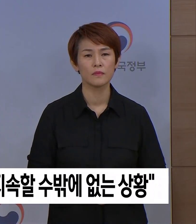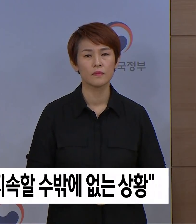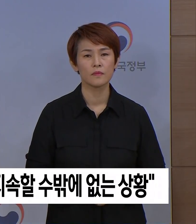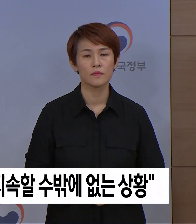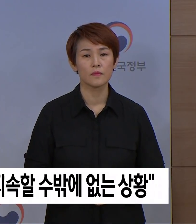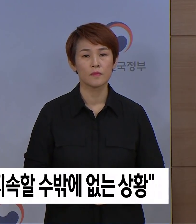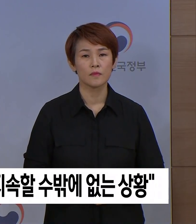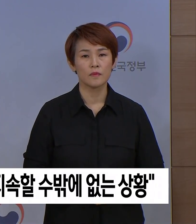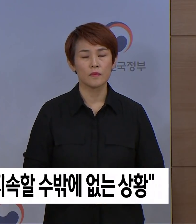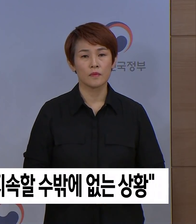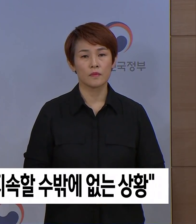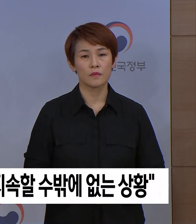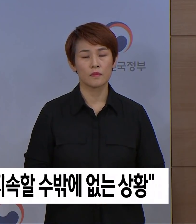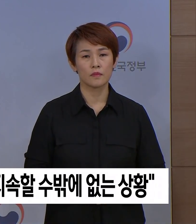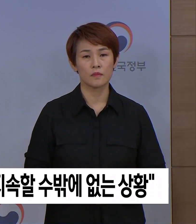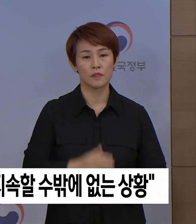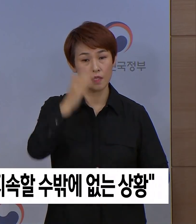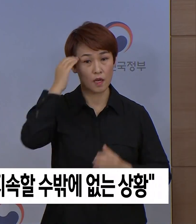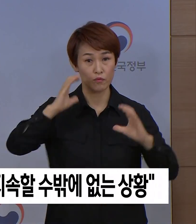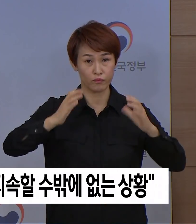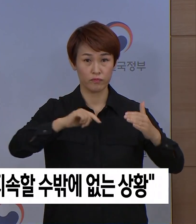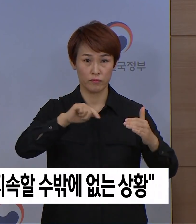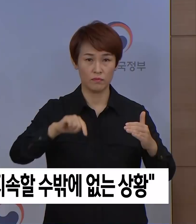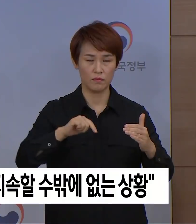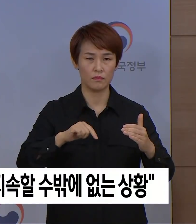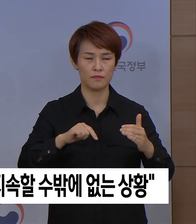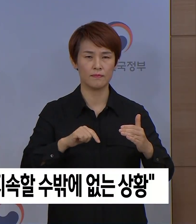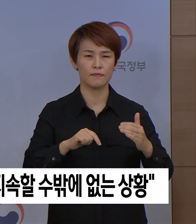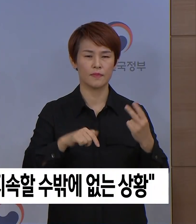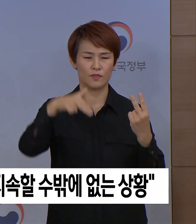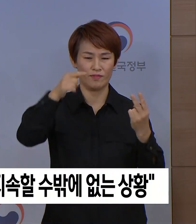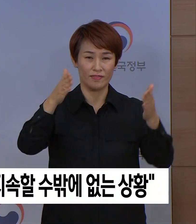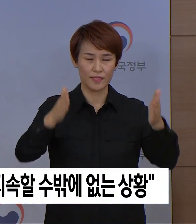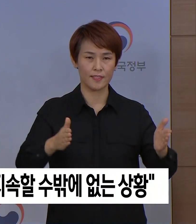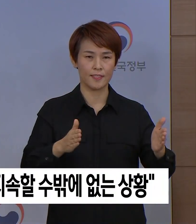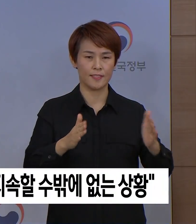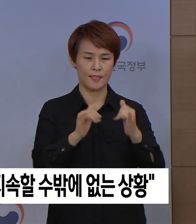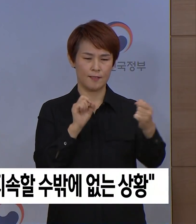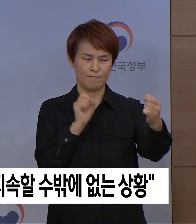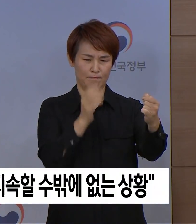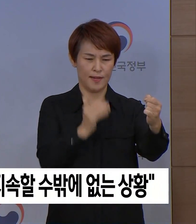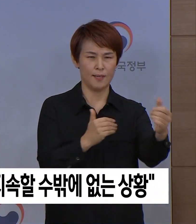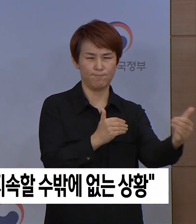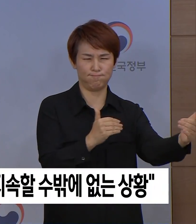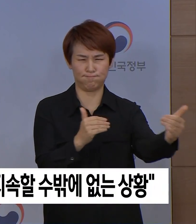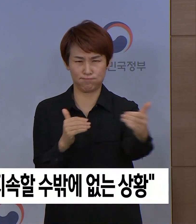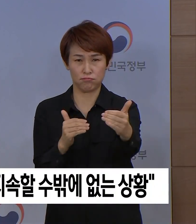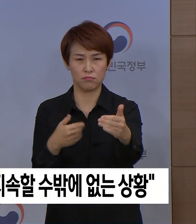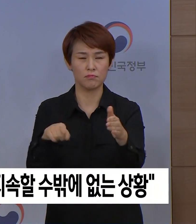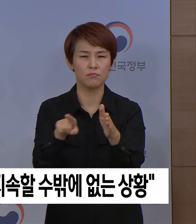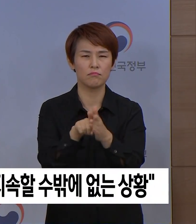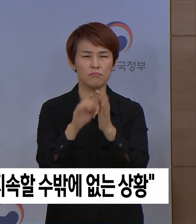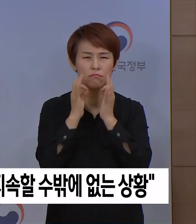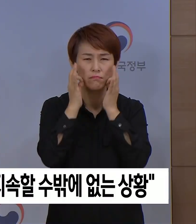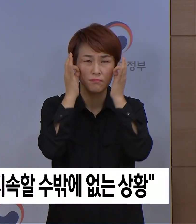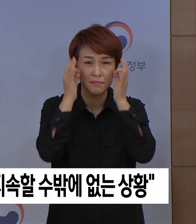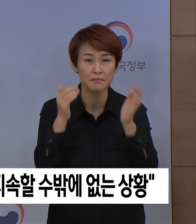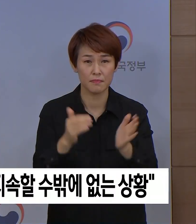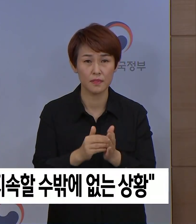우리 사회는 지난 2주간 강화된 사회적 거리두기를 실천하기 위해 함께 노력해 왔습니다.